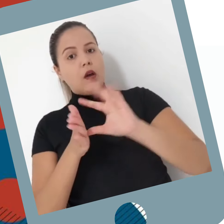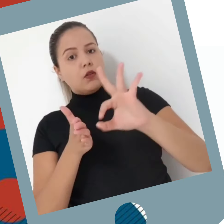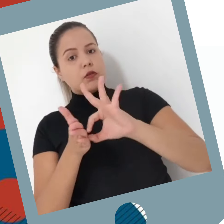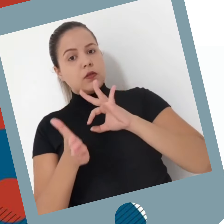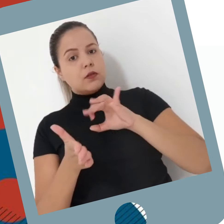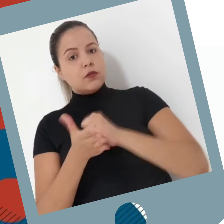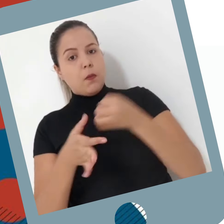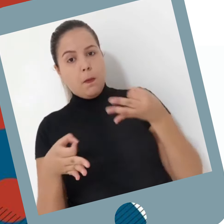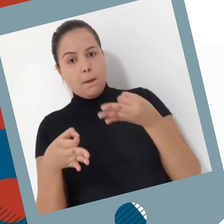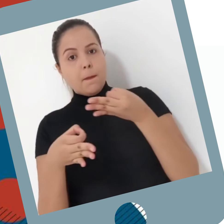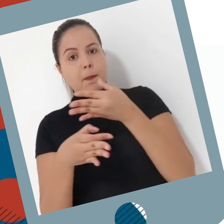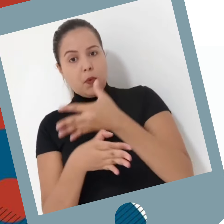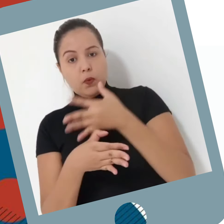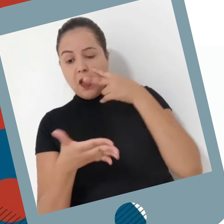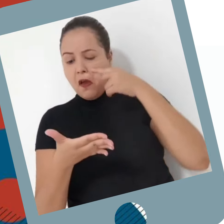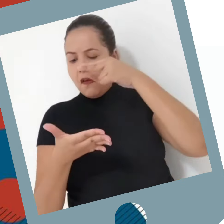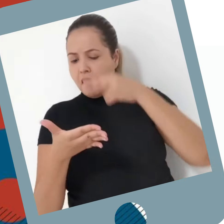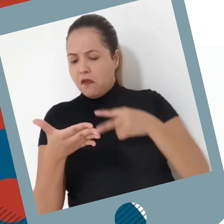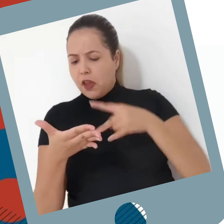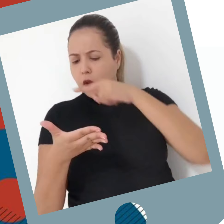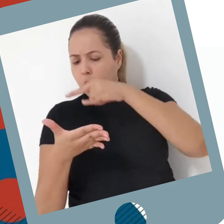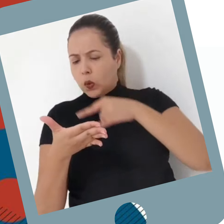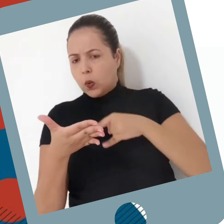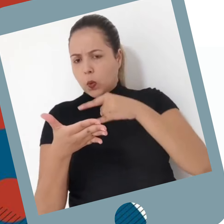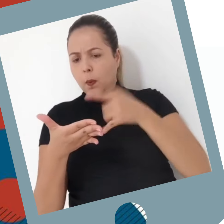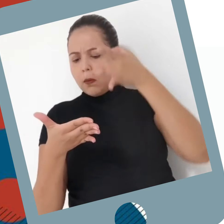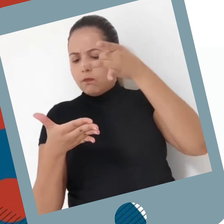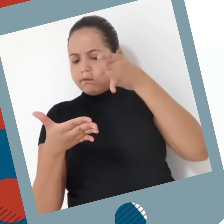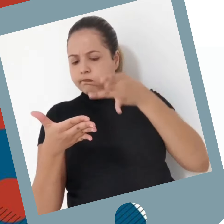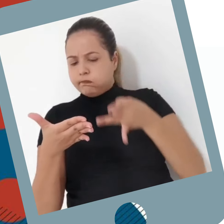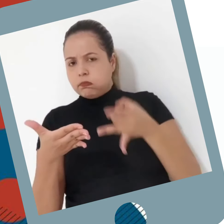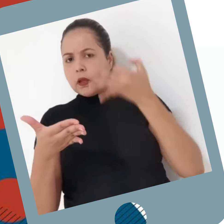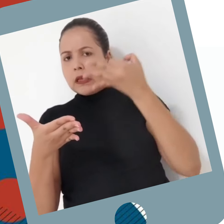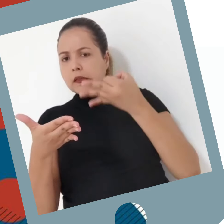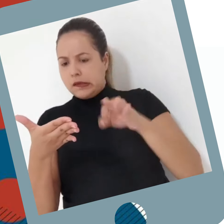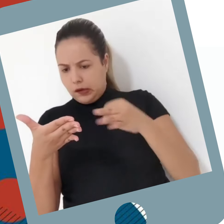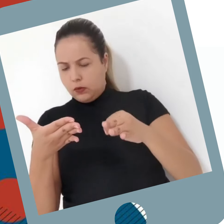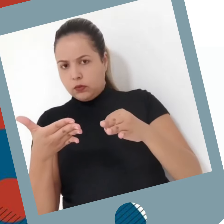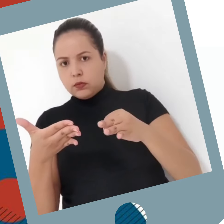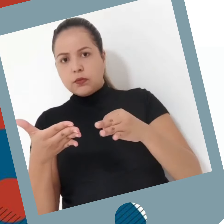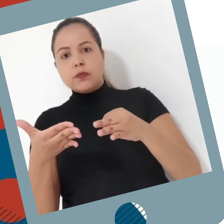a legibilidade dos documentos antes de finalizar a sua inscrição.